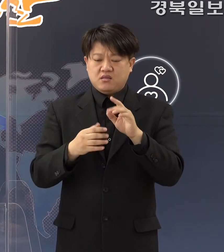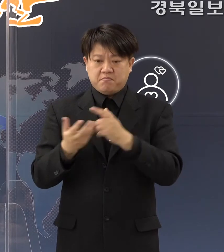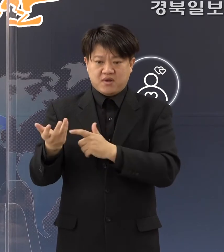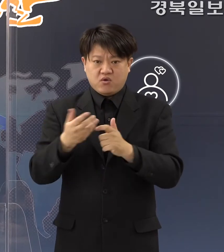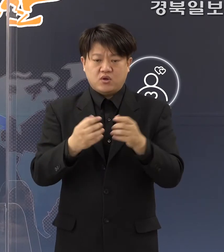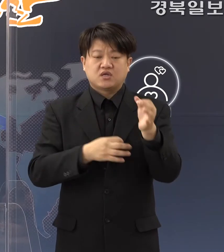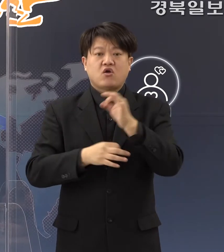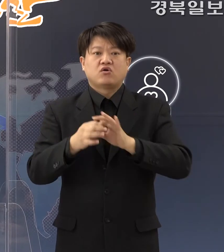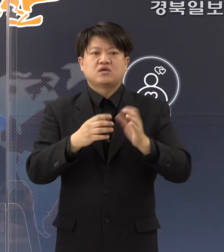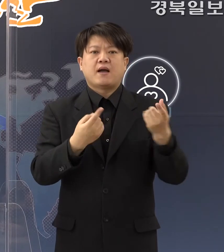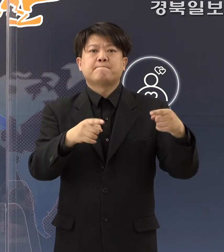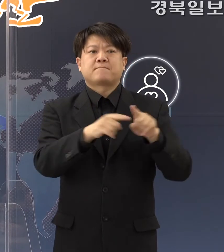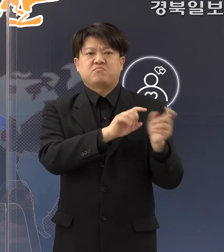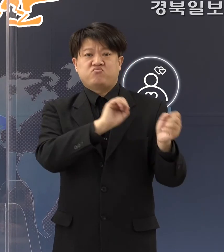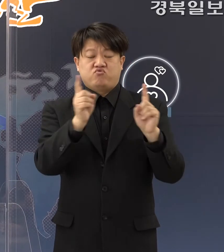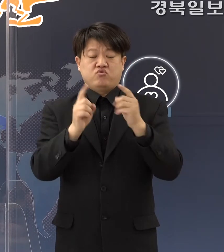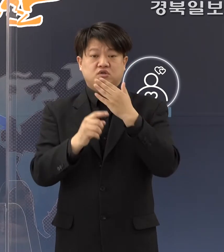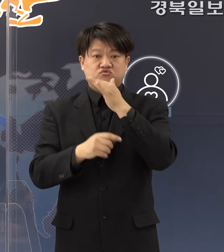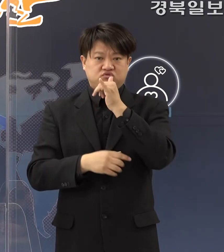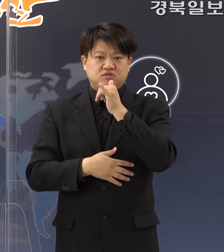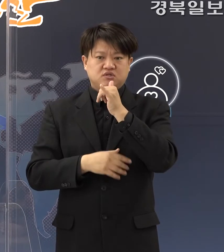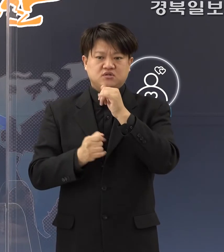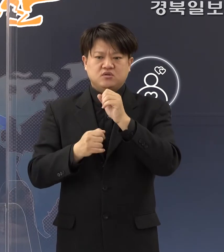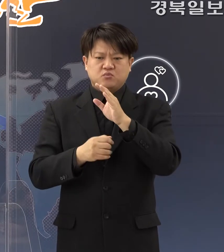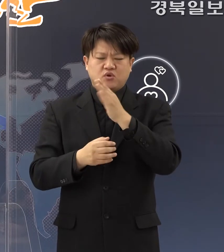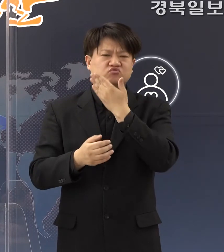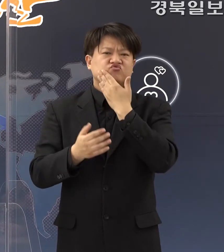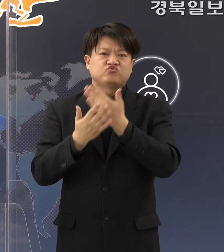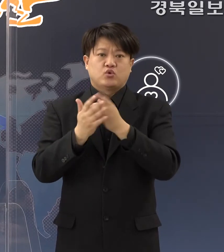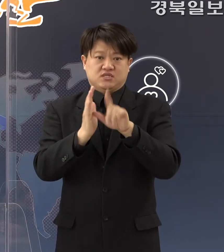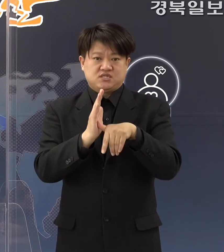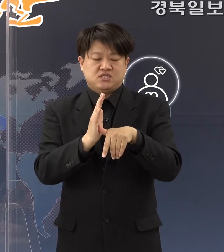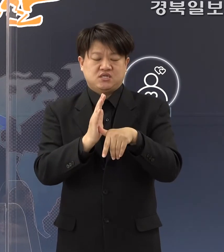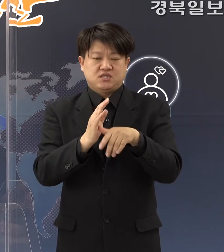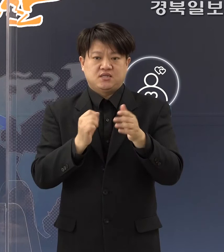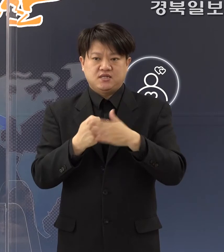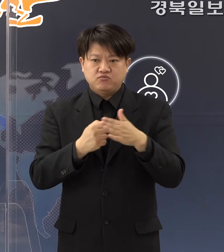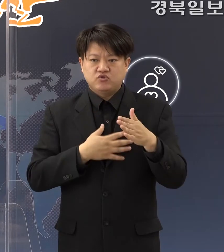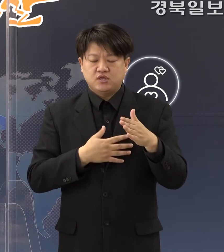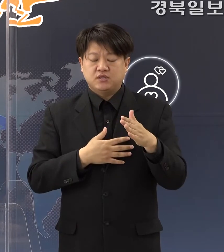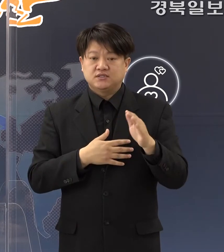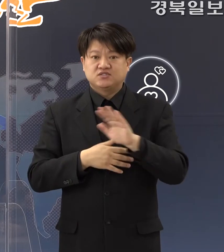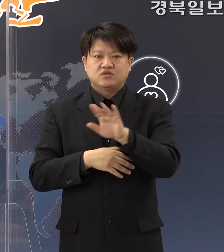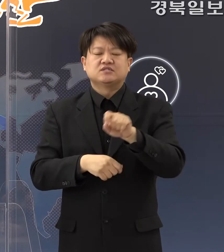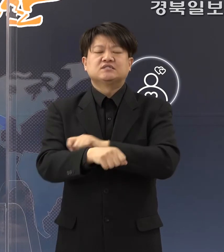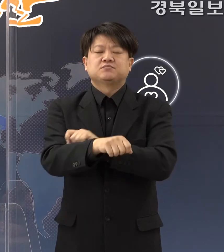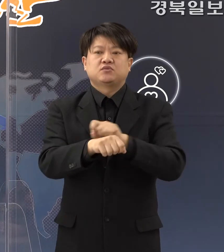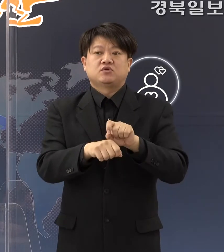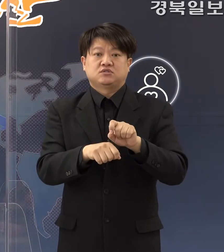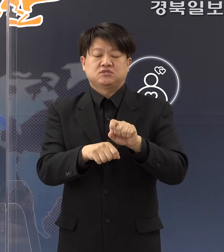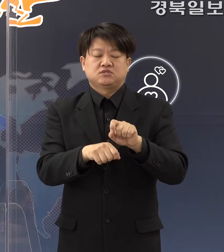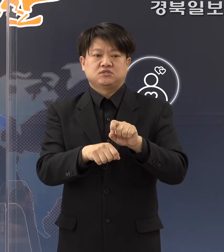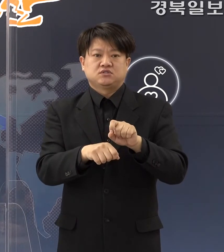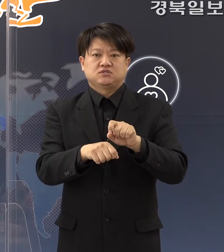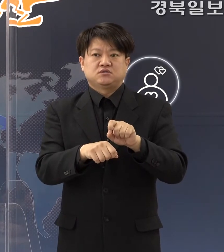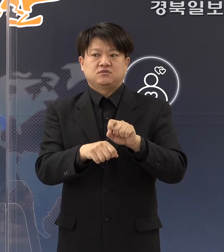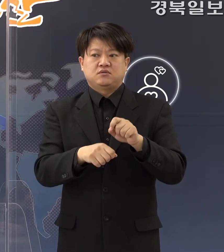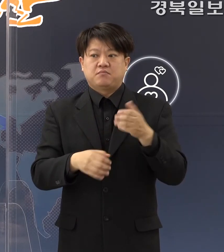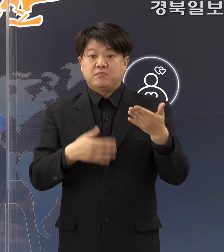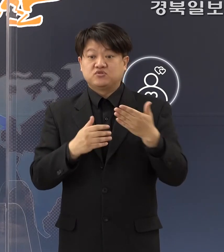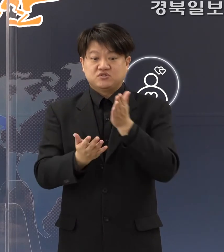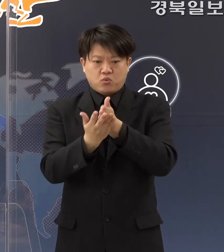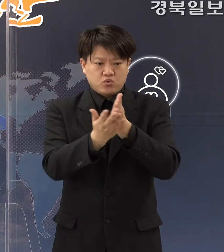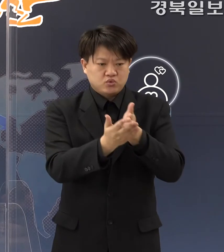함께 갈 수 있는 그런 중차대한 시기입니다. 그런 의미에서 저희 특별히 우리 바쁘신